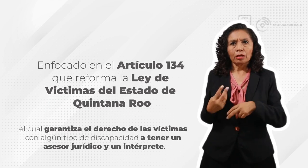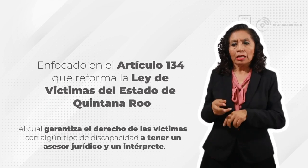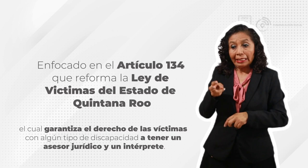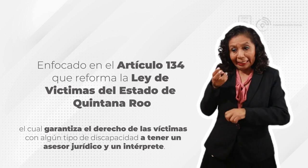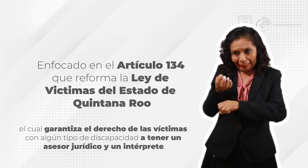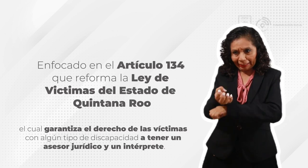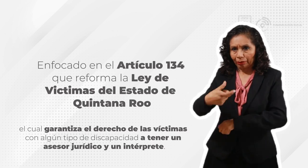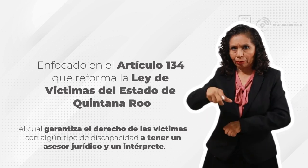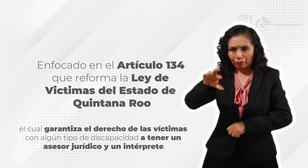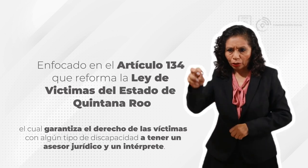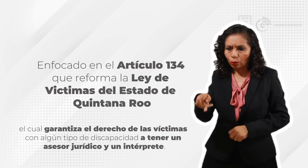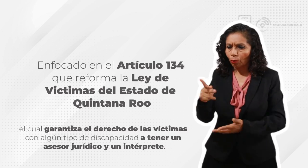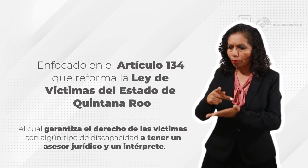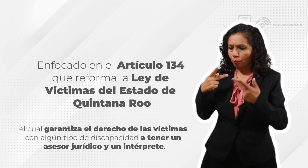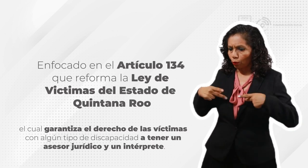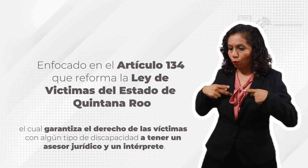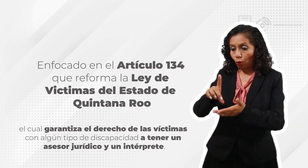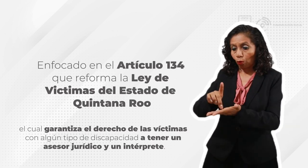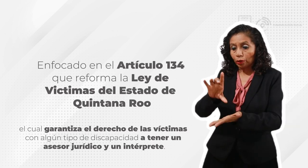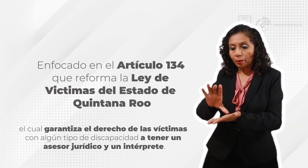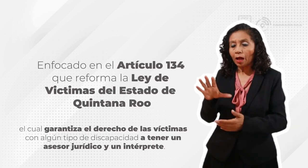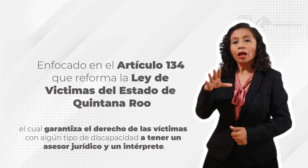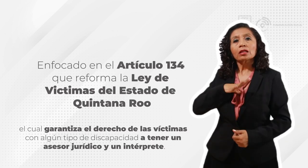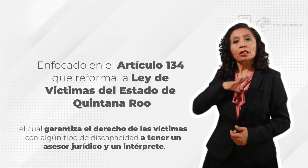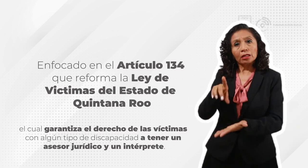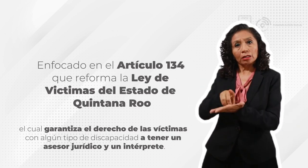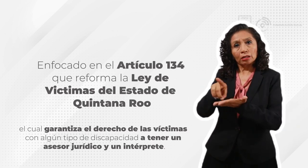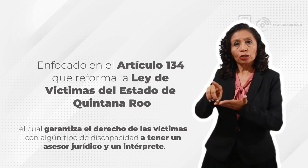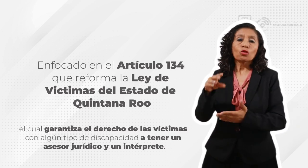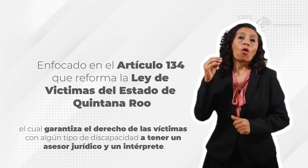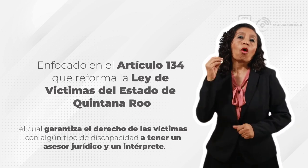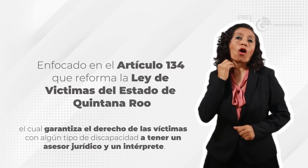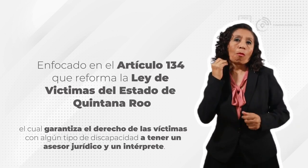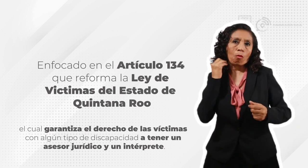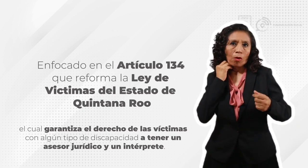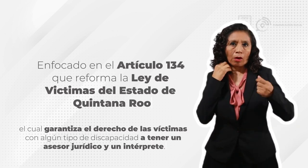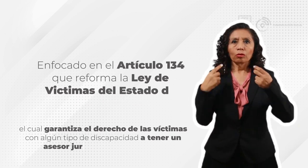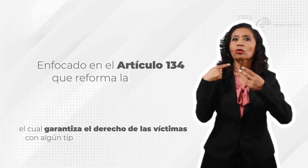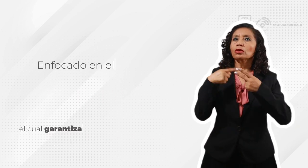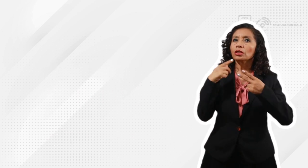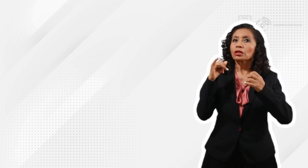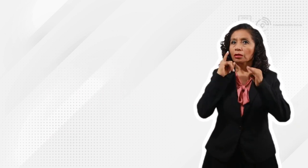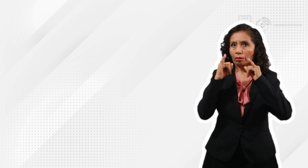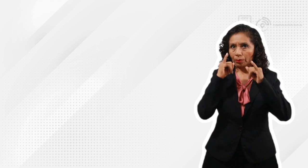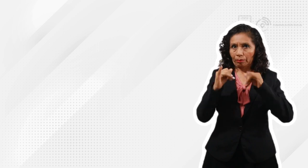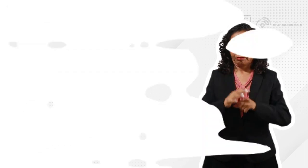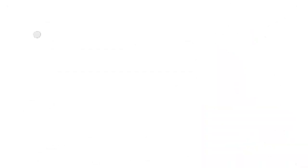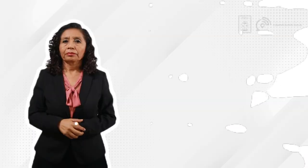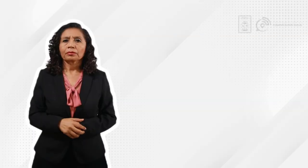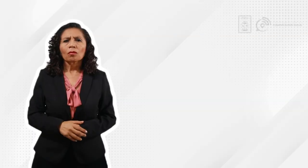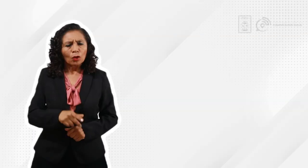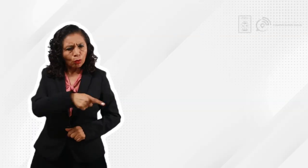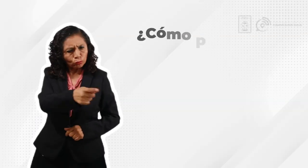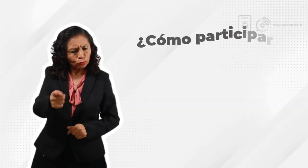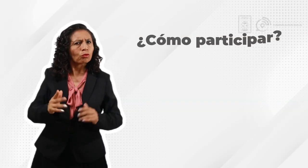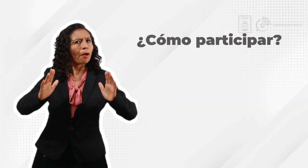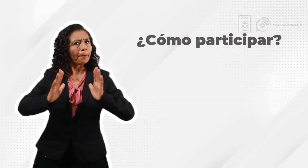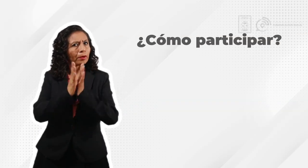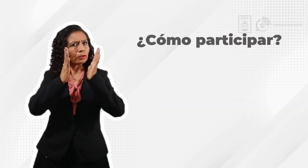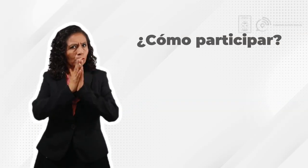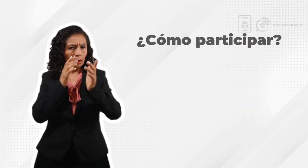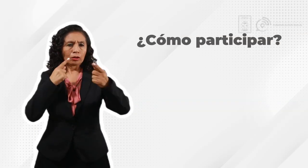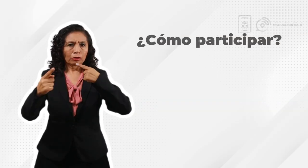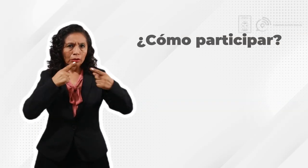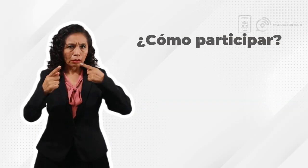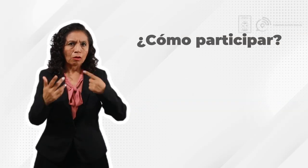el derecho de las víctimas con algún tipo de discapacidad a tener un asesor jurídico y un intérprete. Para participar en esta